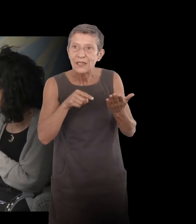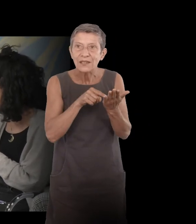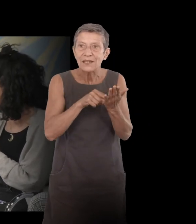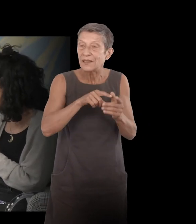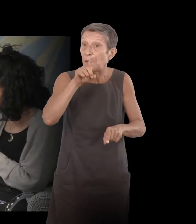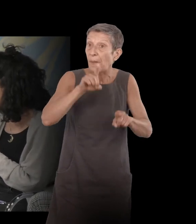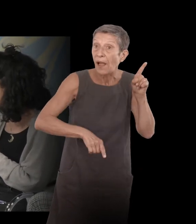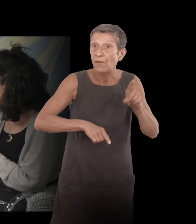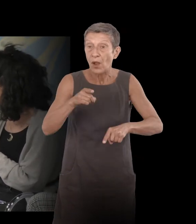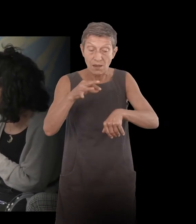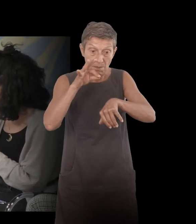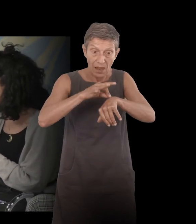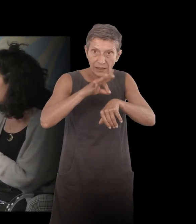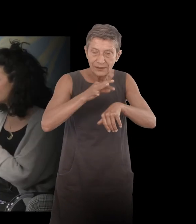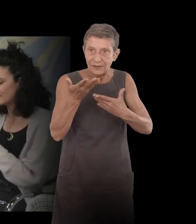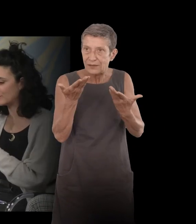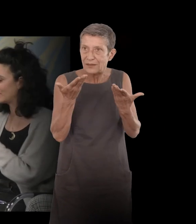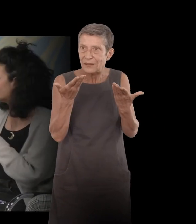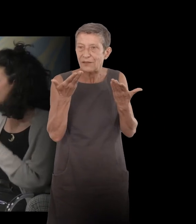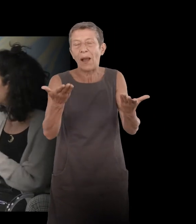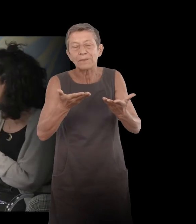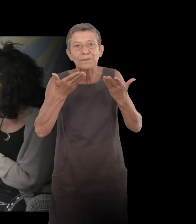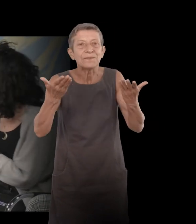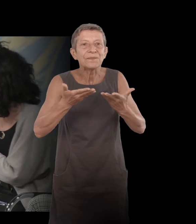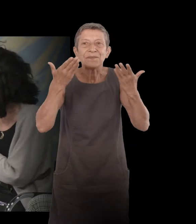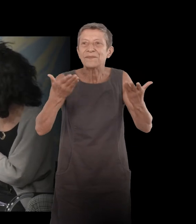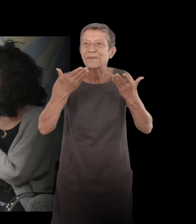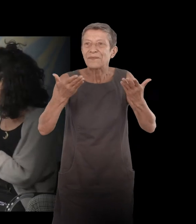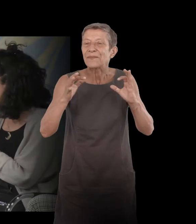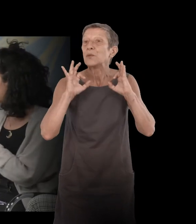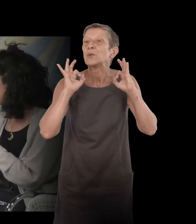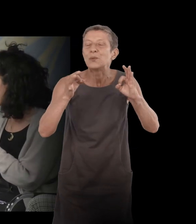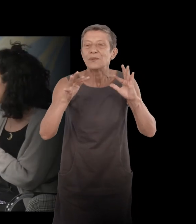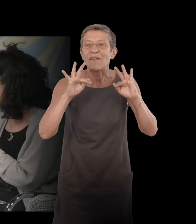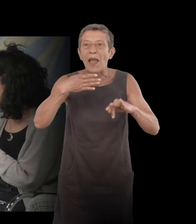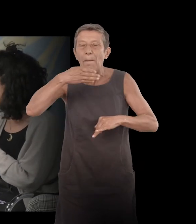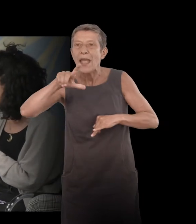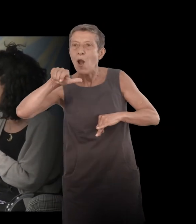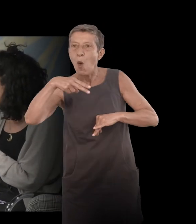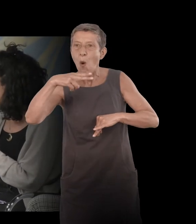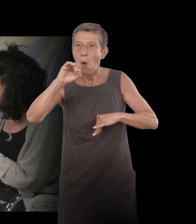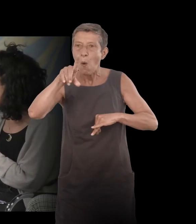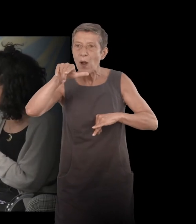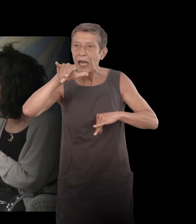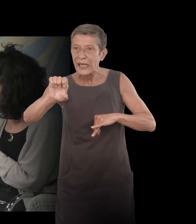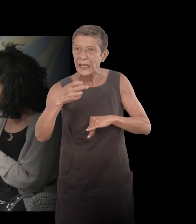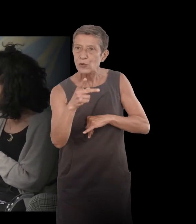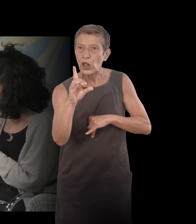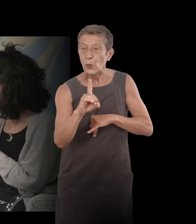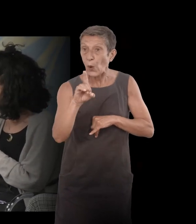de la maladie, en tout cas depuis la mélancolie de Dürer. Est-ce que vous êtes d'accord avec ça ? Oui,